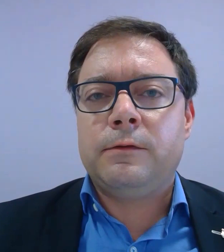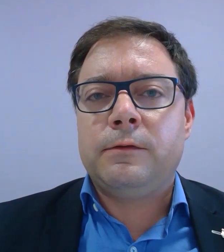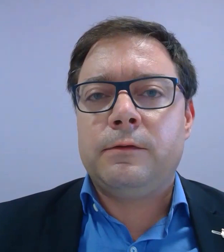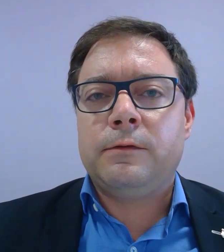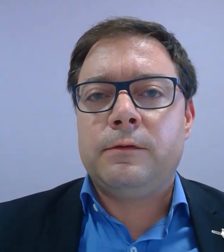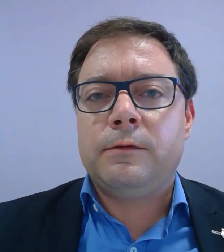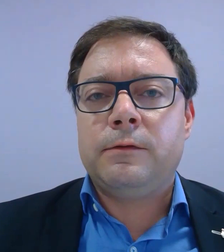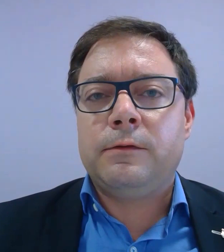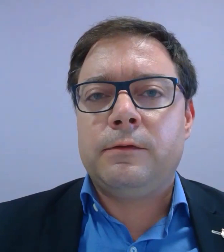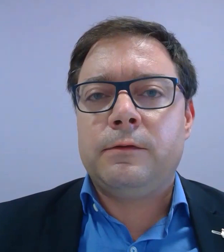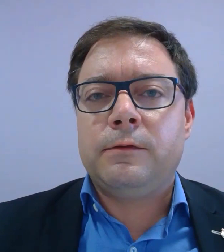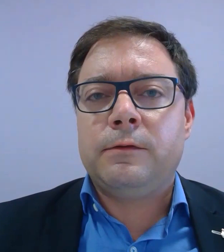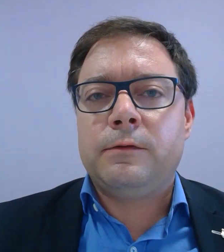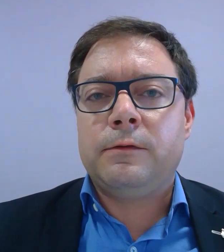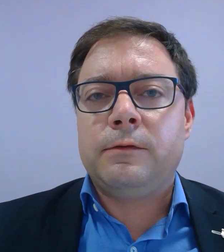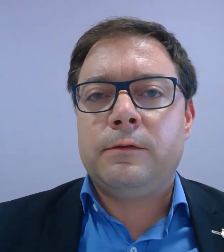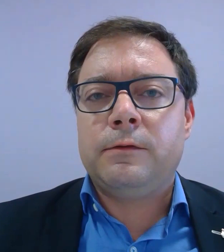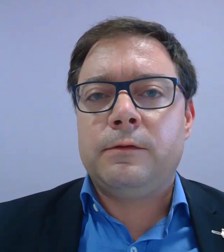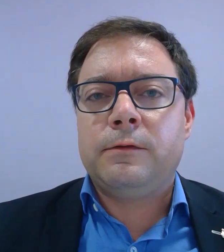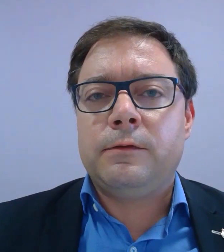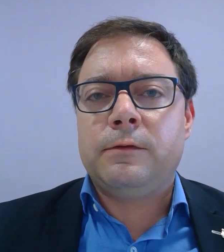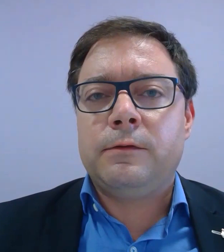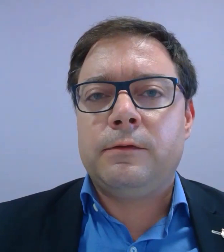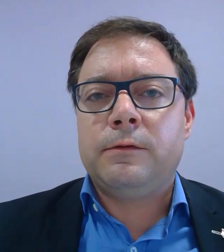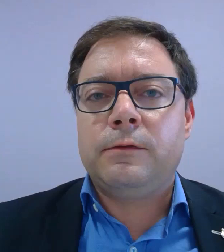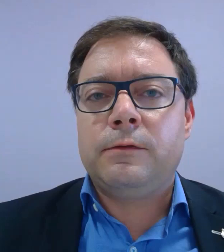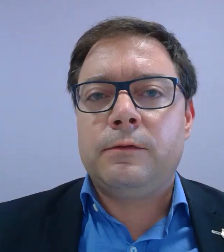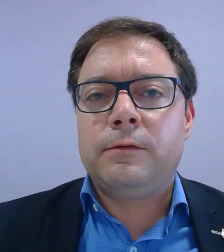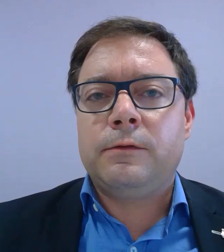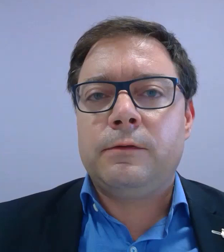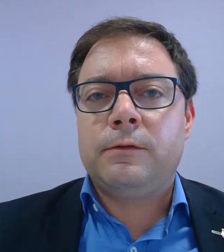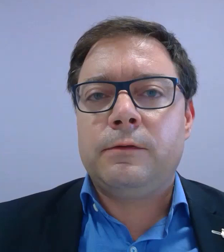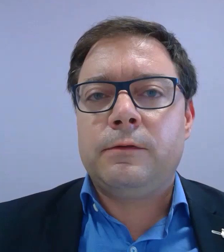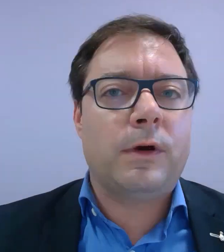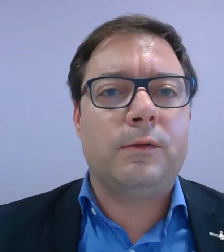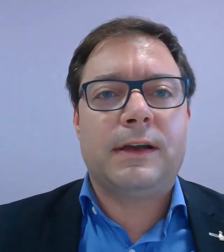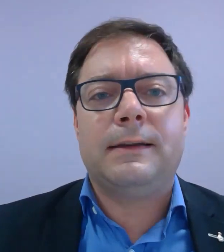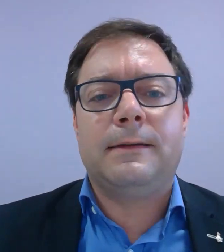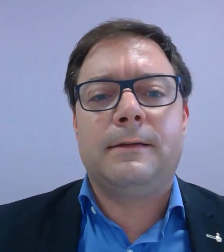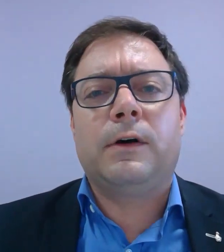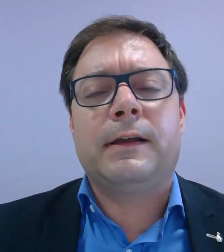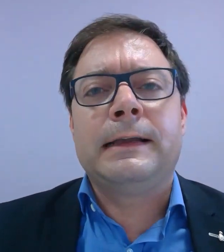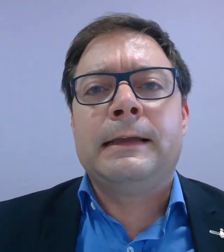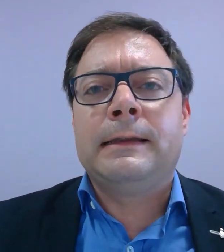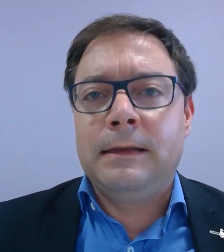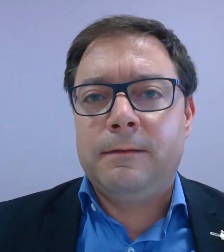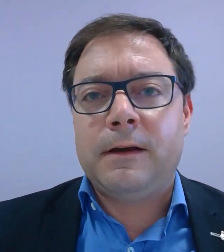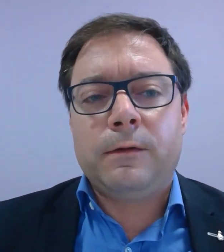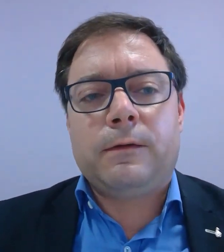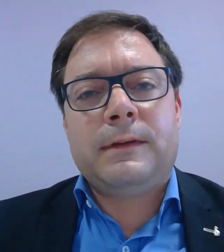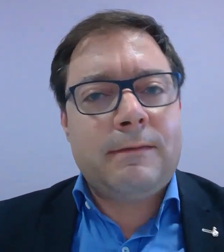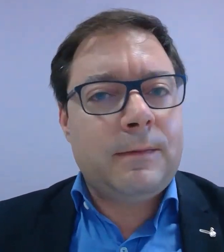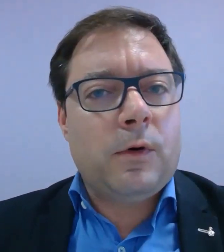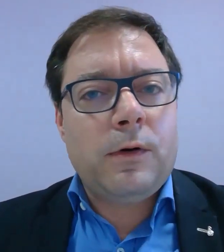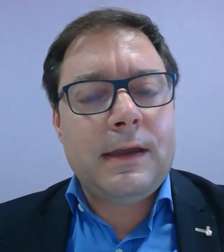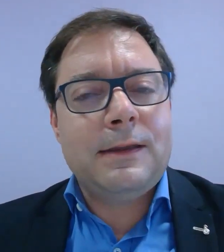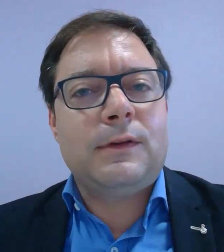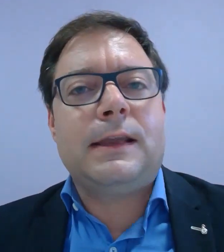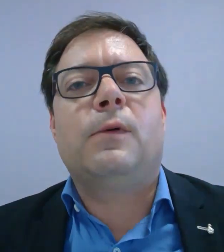sensibilisation de nos concitoyens au handicap. Et c'est pourquoi nous réalisons différents événements, et notamment